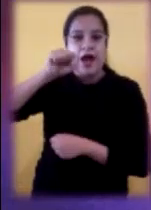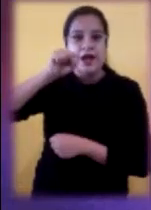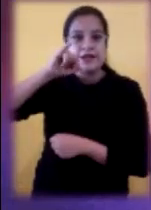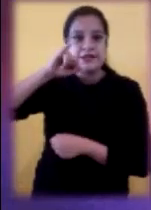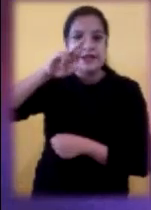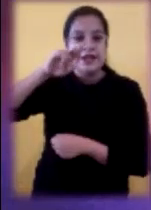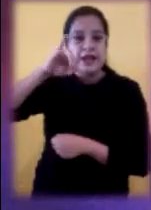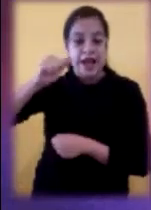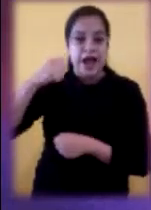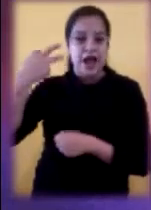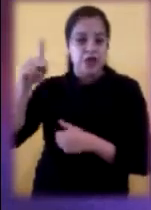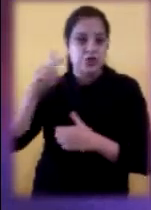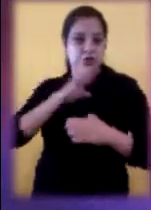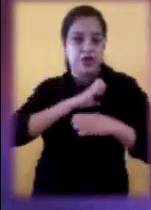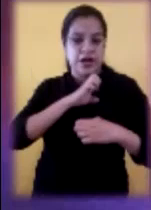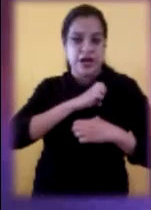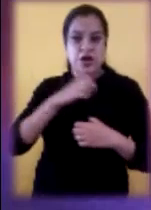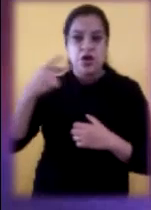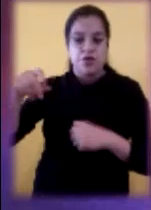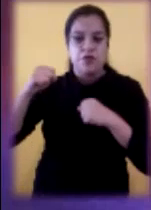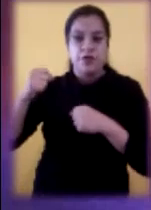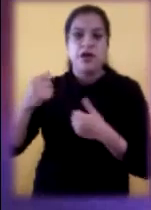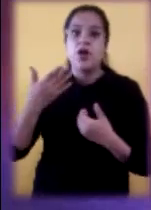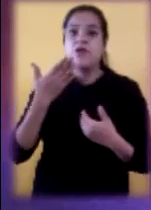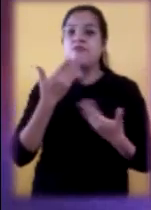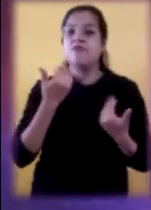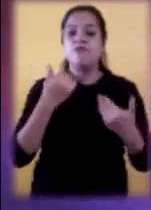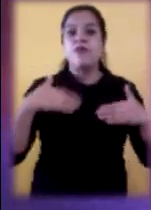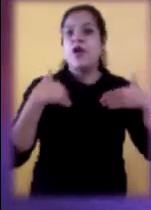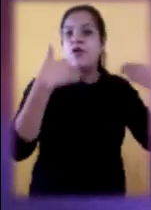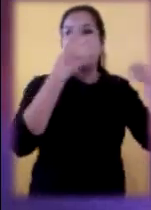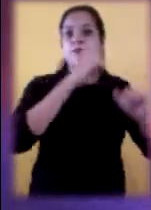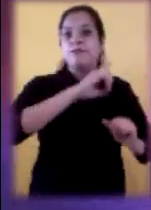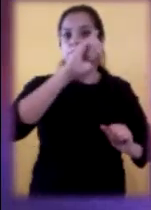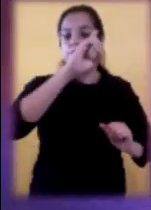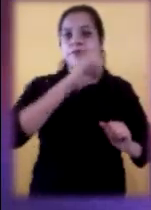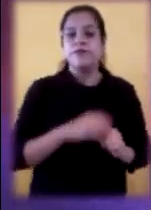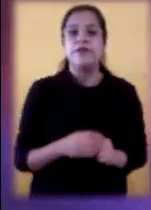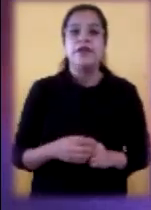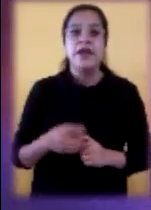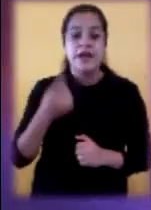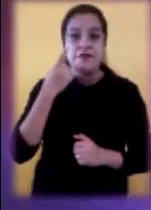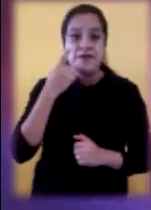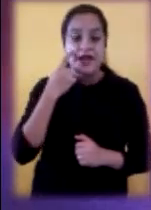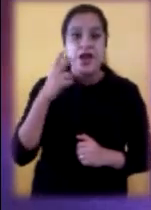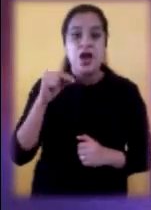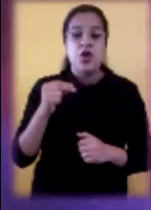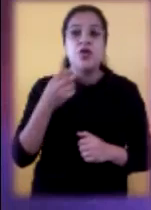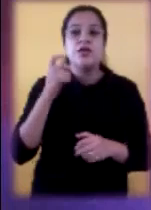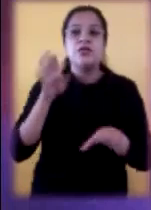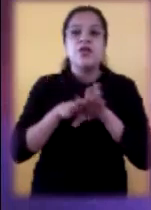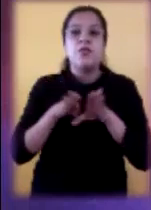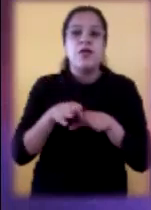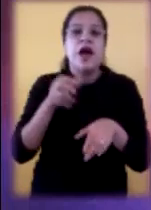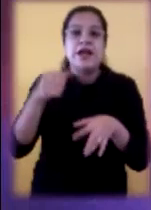de Asiria, en su ejército y en sus propias fuerzas que en el Señor. No se refiere pues literalmente